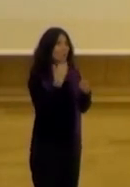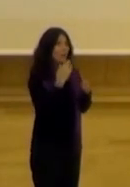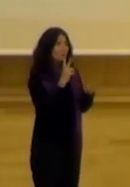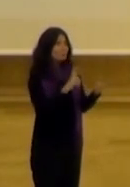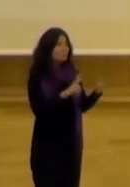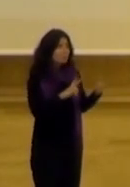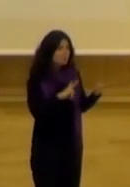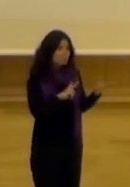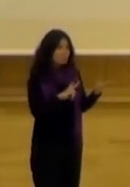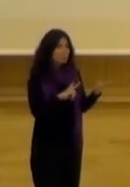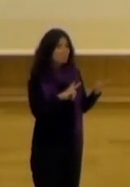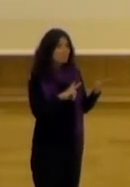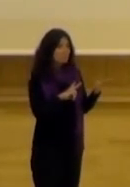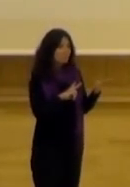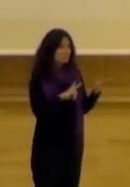de intervención?